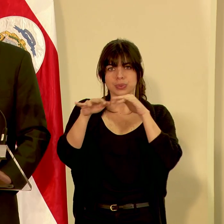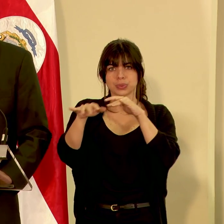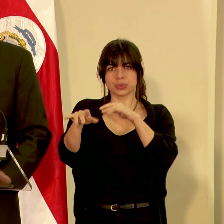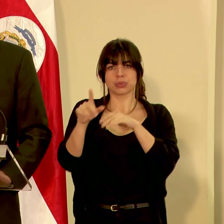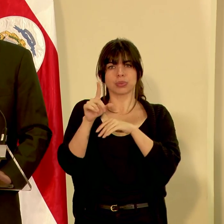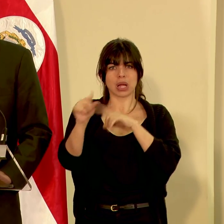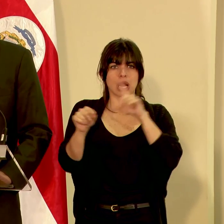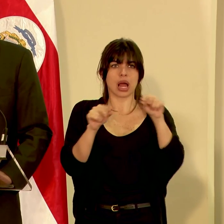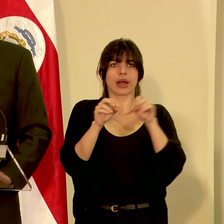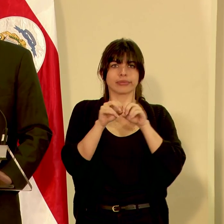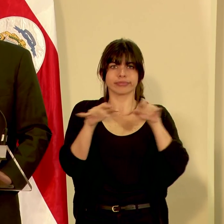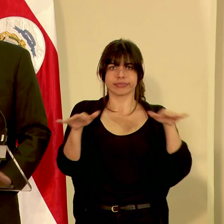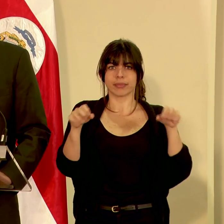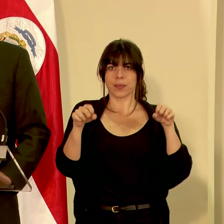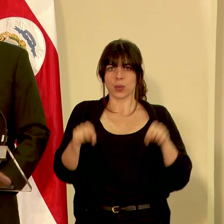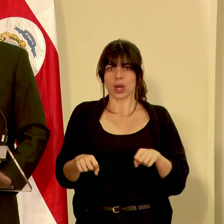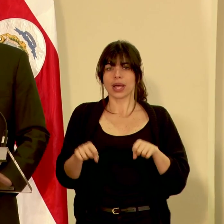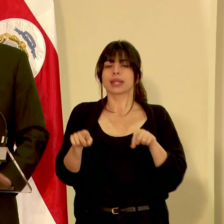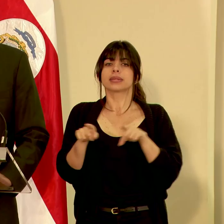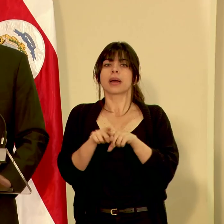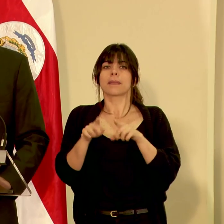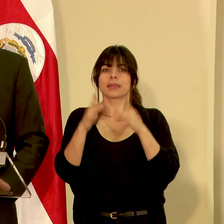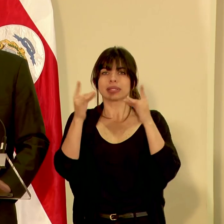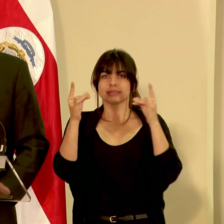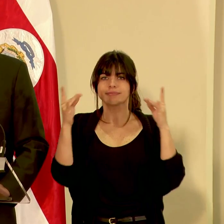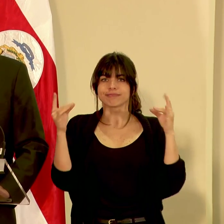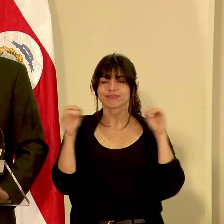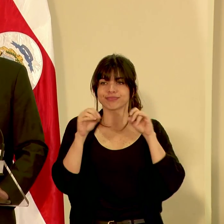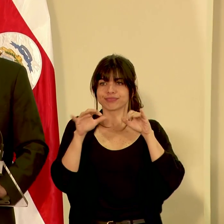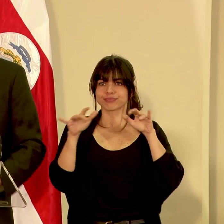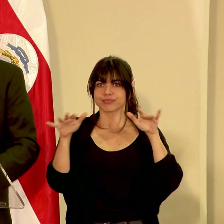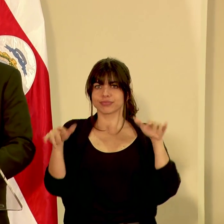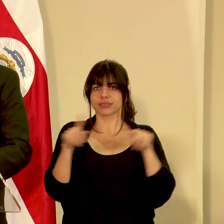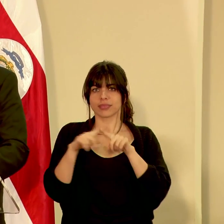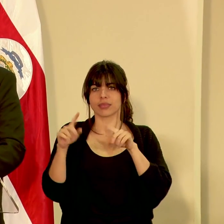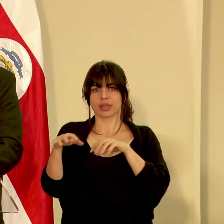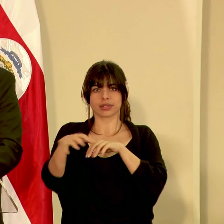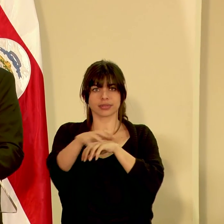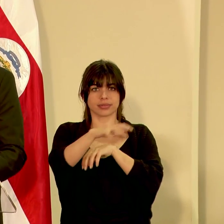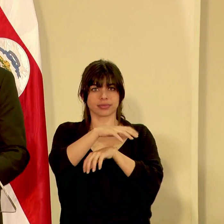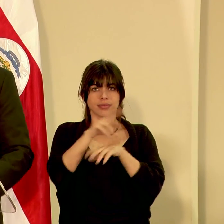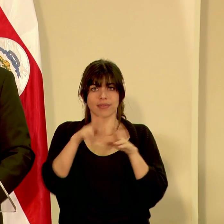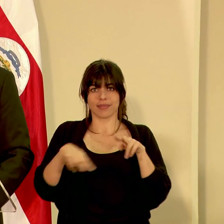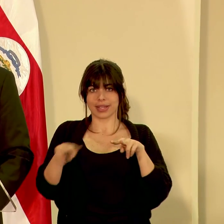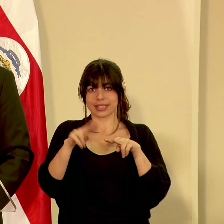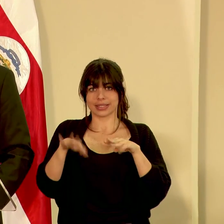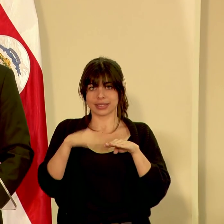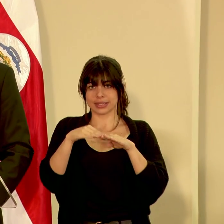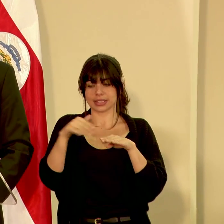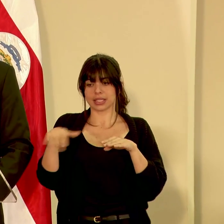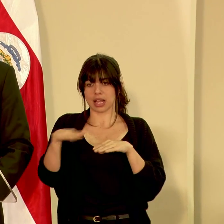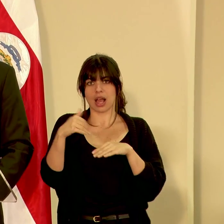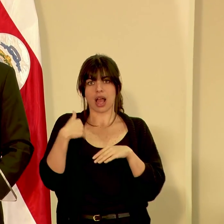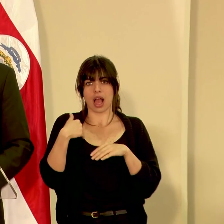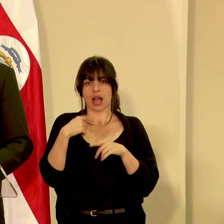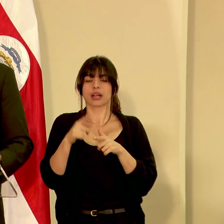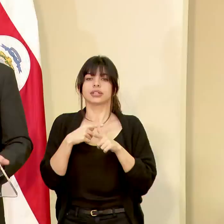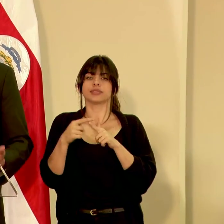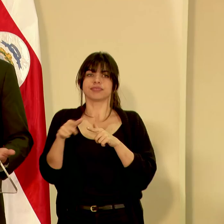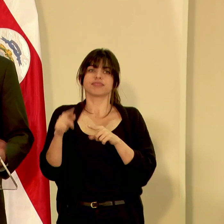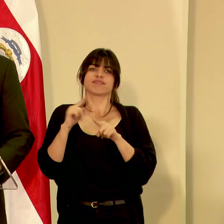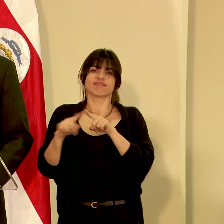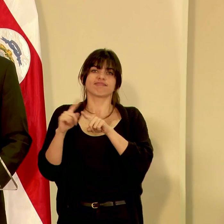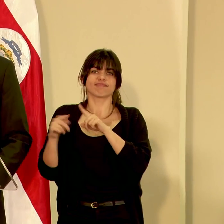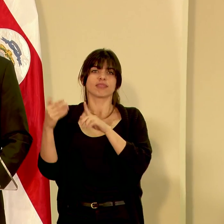grandes distancias y también la ceniza que ha caído en varios cantones del Valle Central, las cuales pues generan diferentes